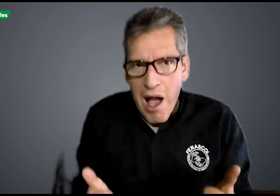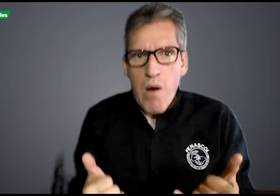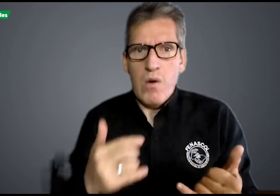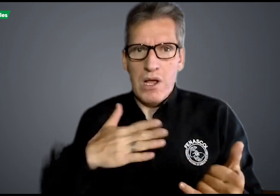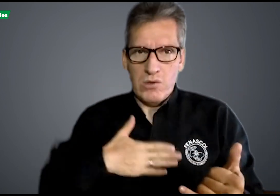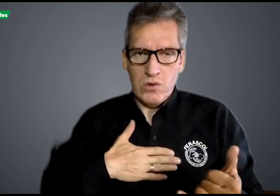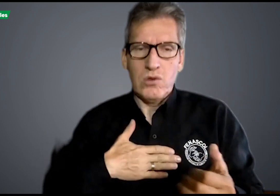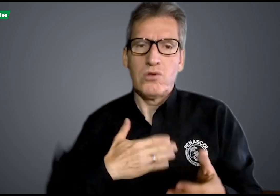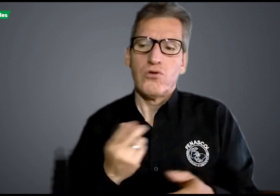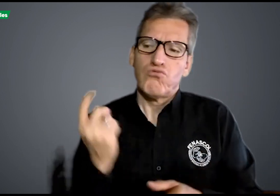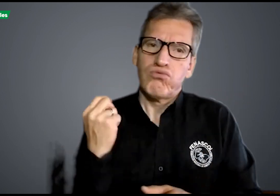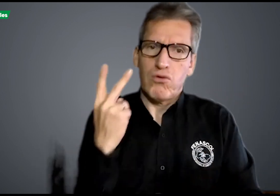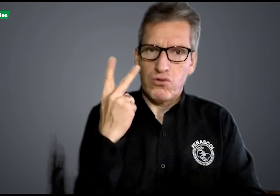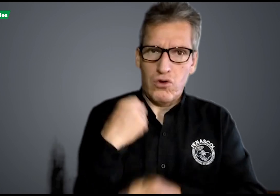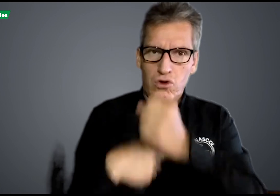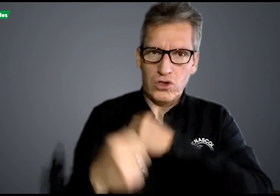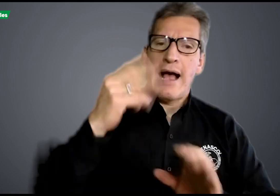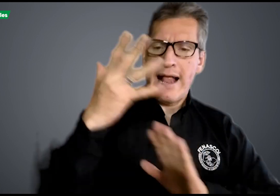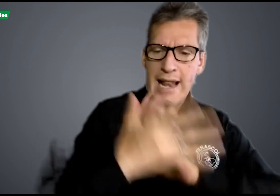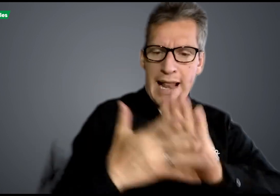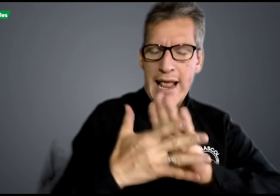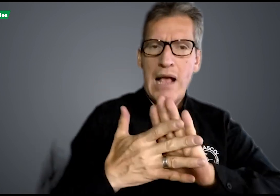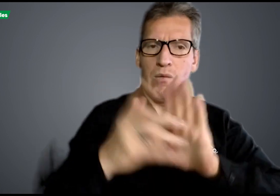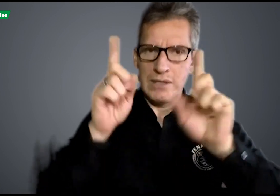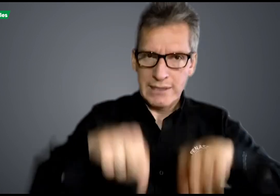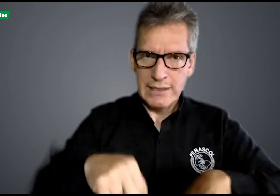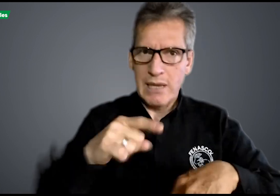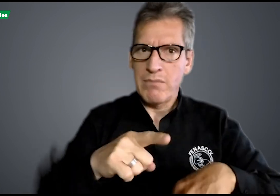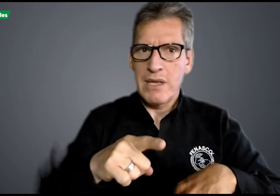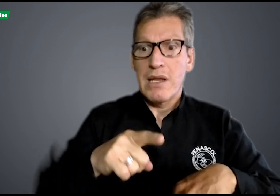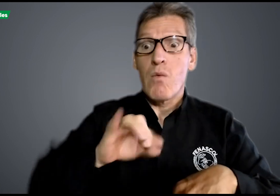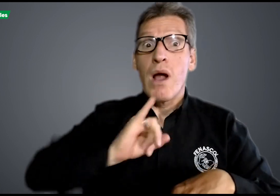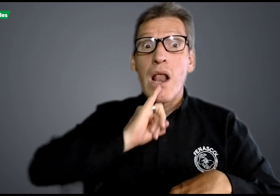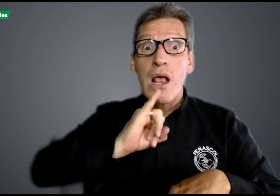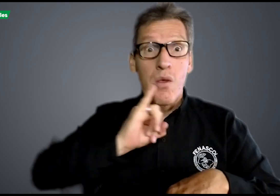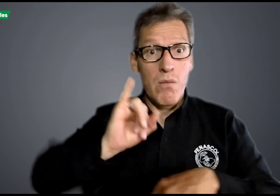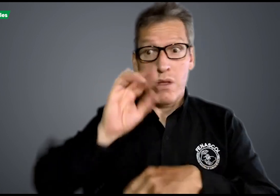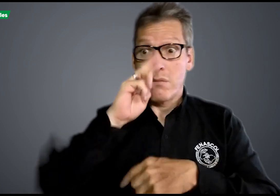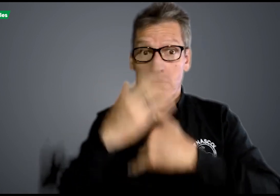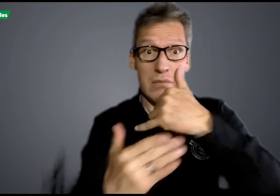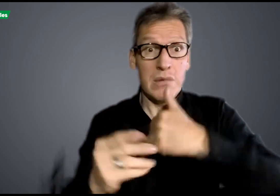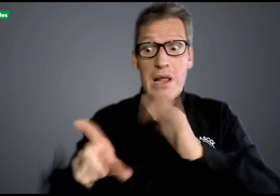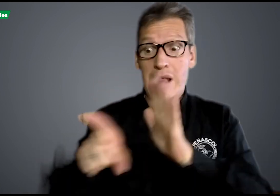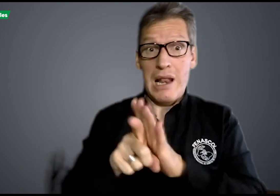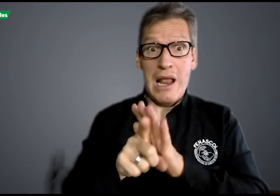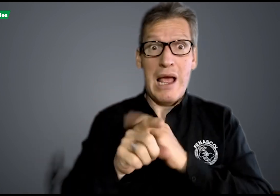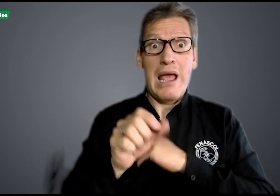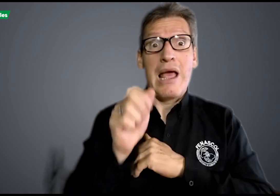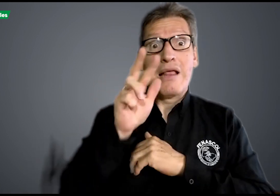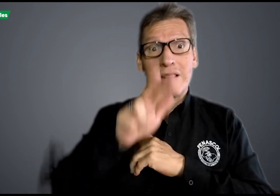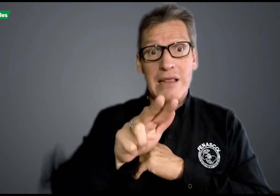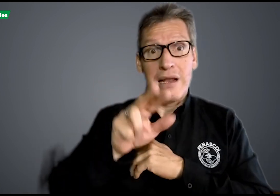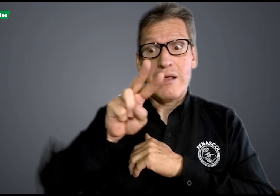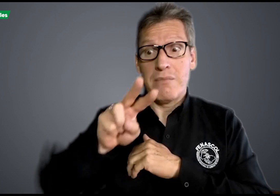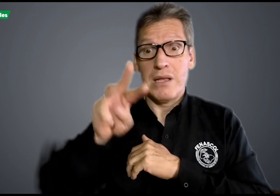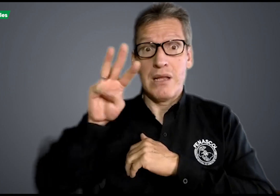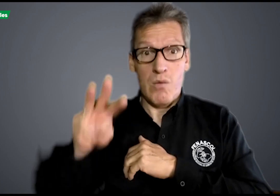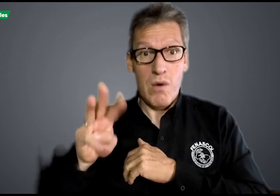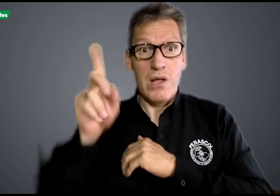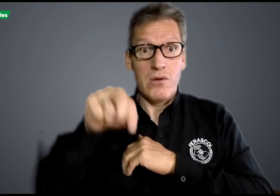contábamos con la participación de la lengua de señas. Yo lo estoy haciendo hace dos años para